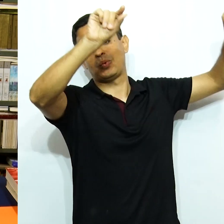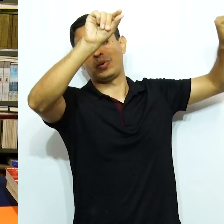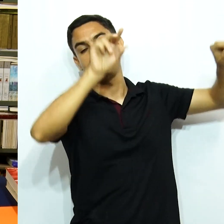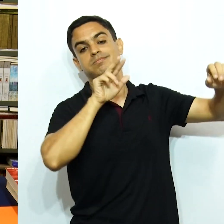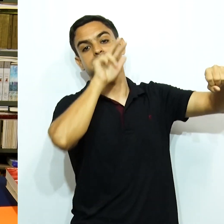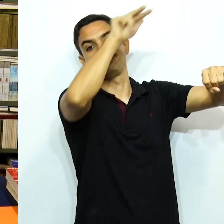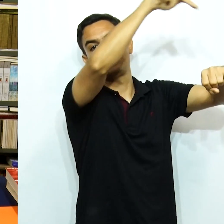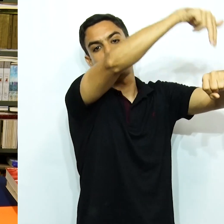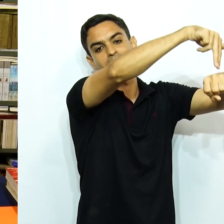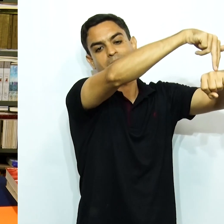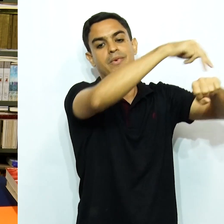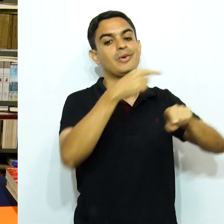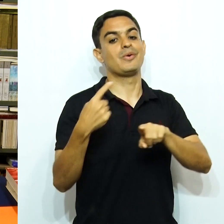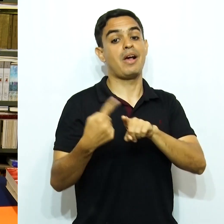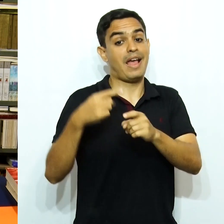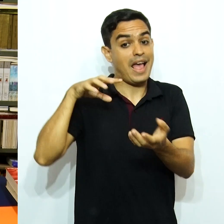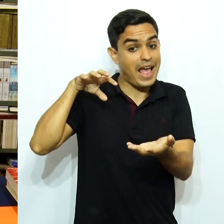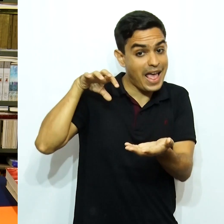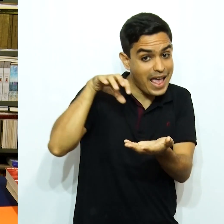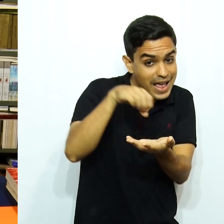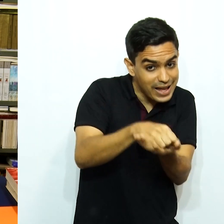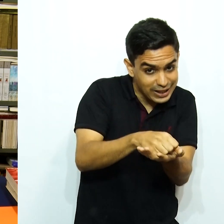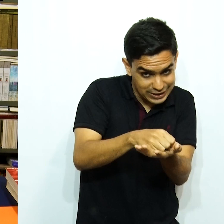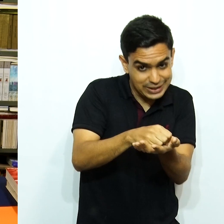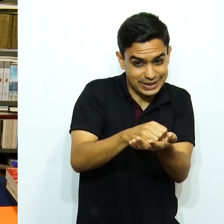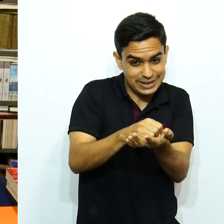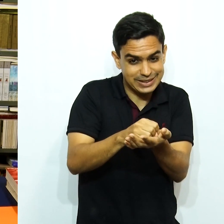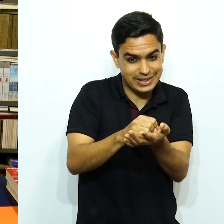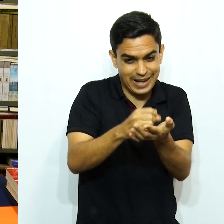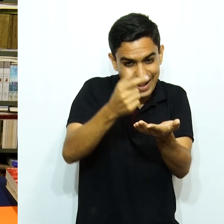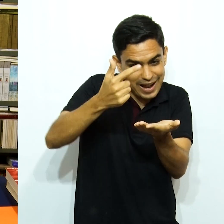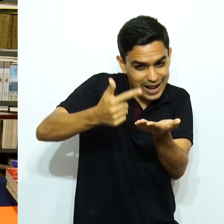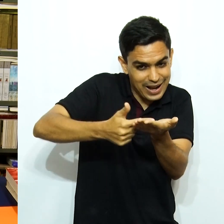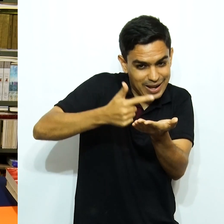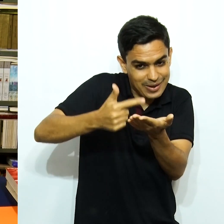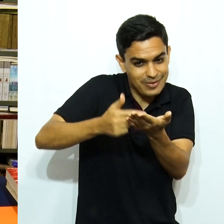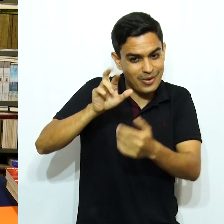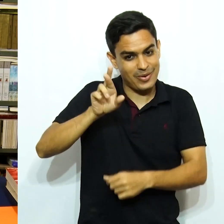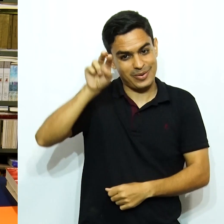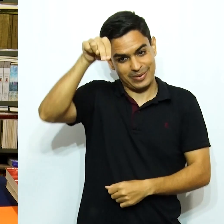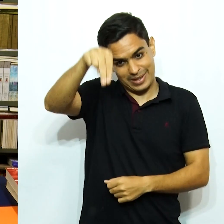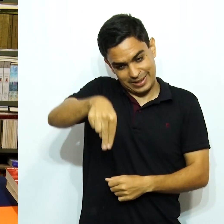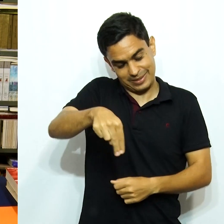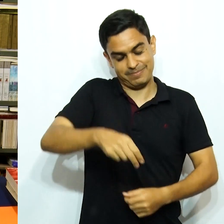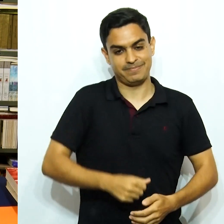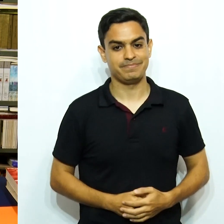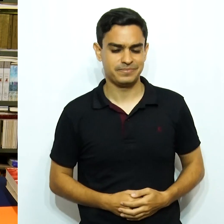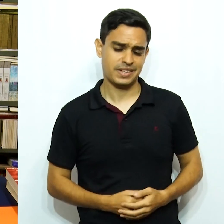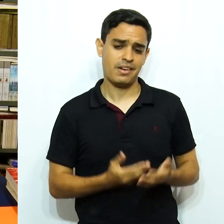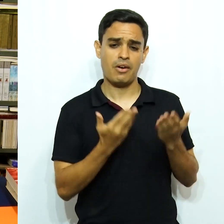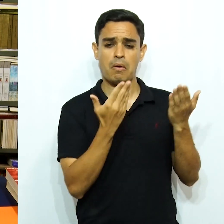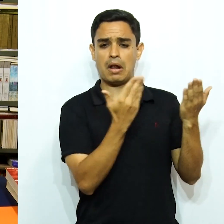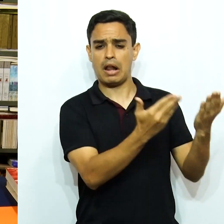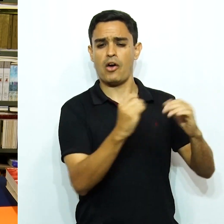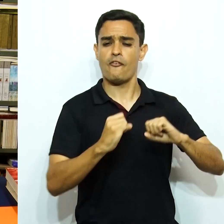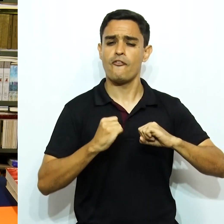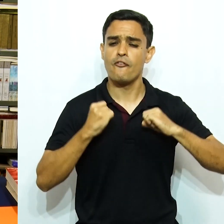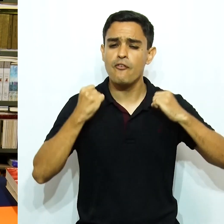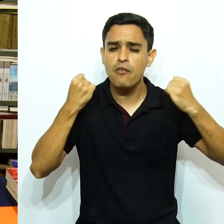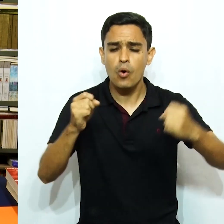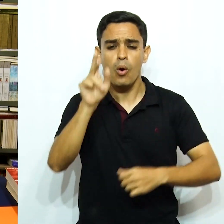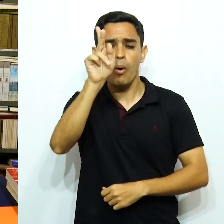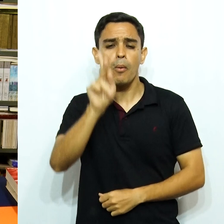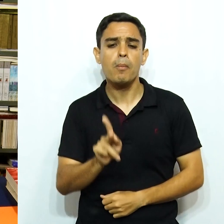resiste a uma singularidade na bibliografia do Rio Grande do Norte. É impossível não valorizar o